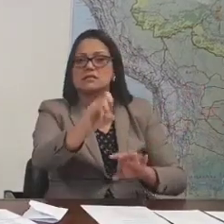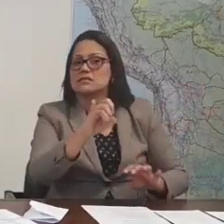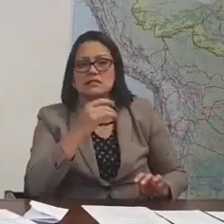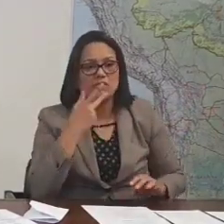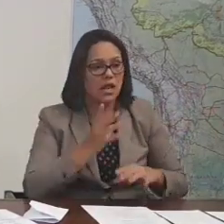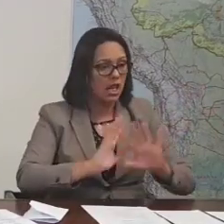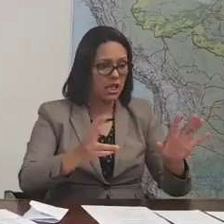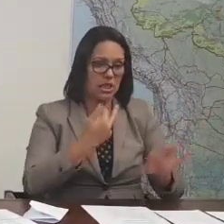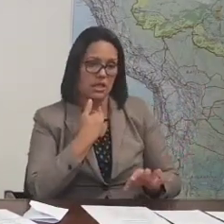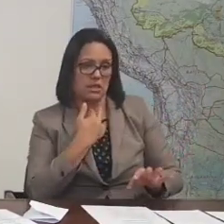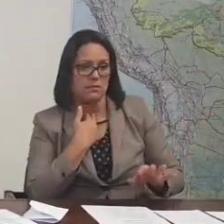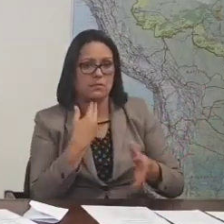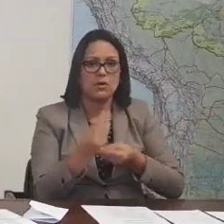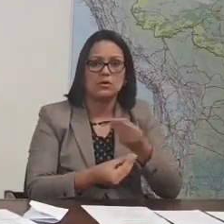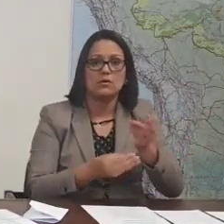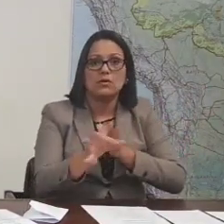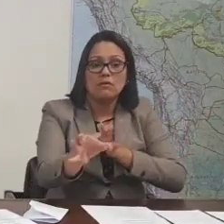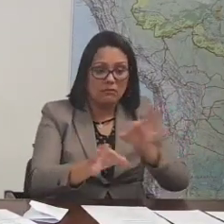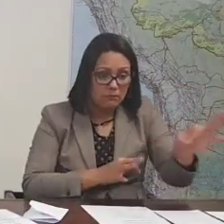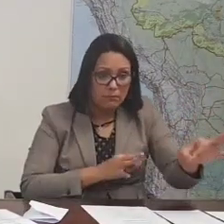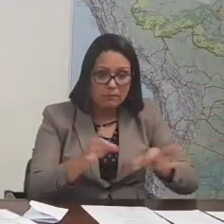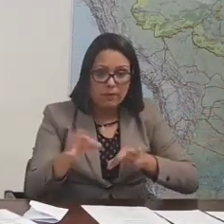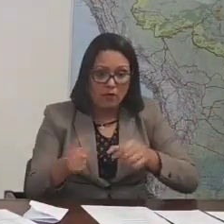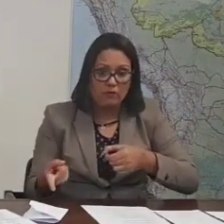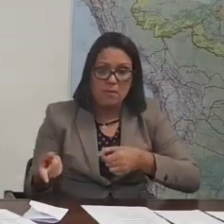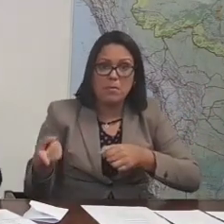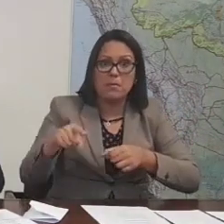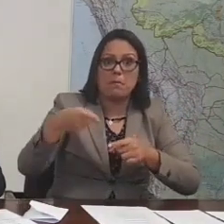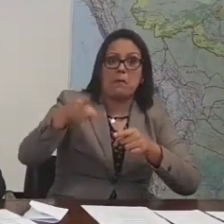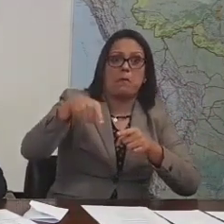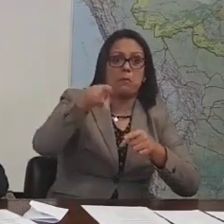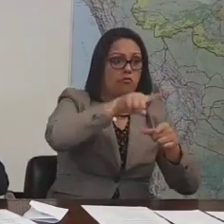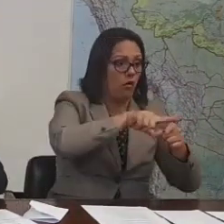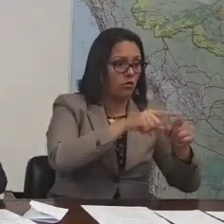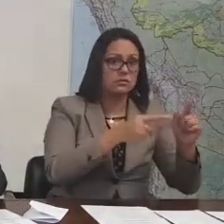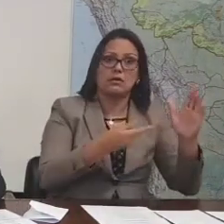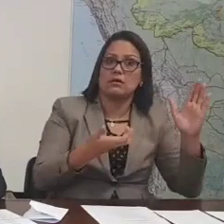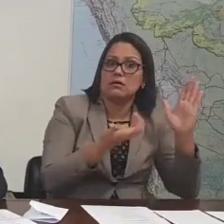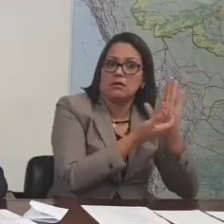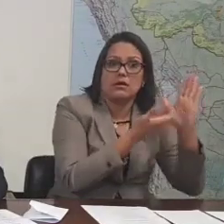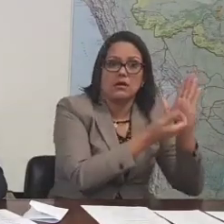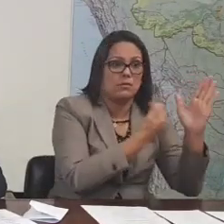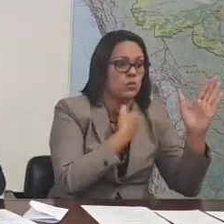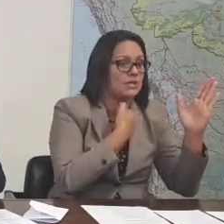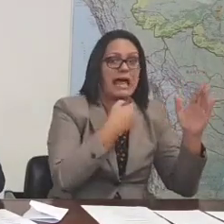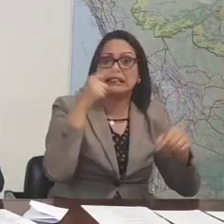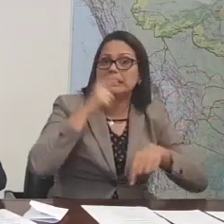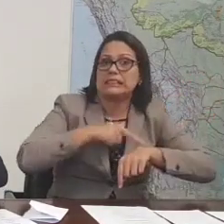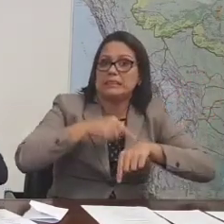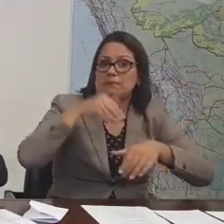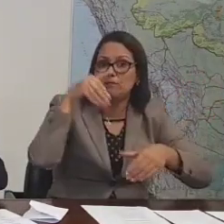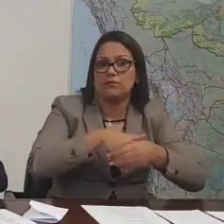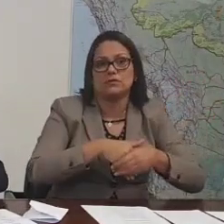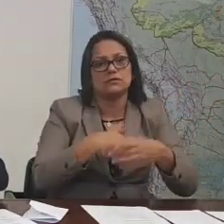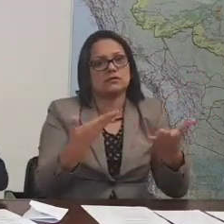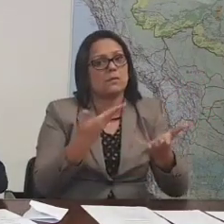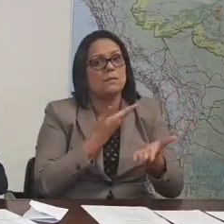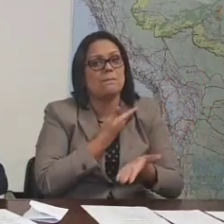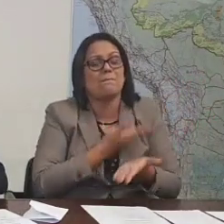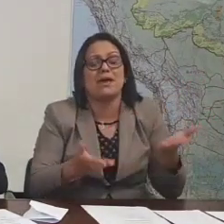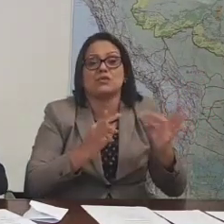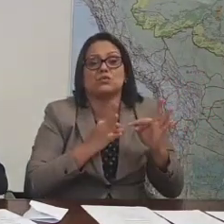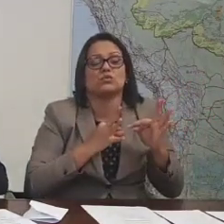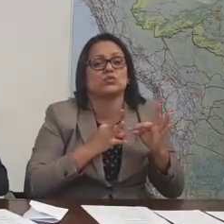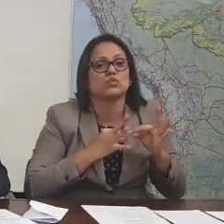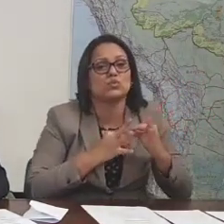qualquer, o projeto MP voltaria para a Câmara e não daria tempo de ser votado novamente. E perderíamos toda a